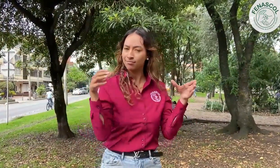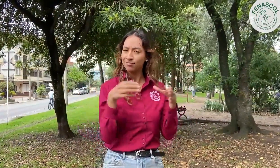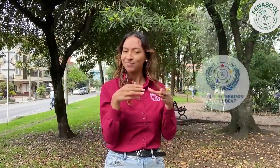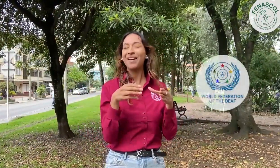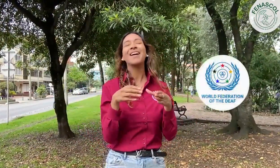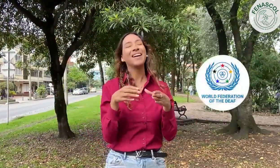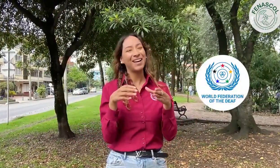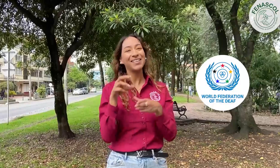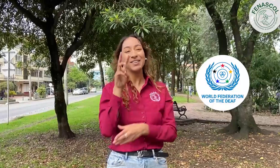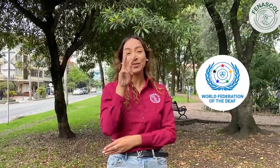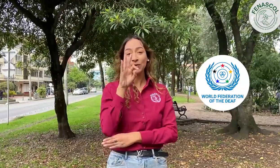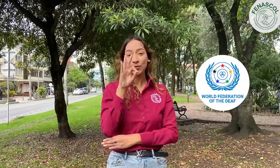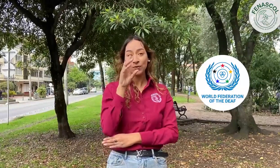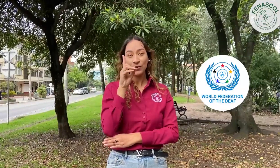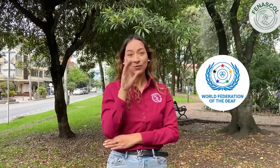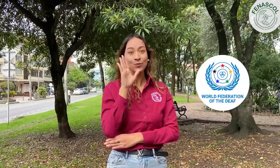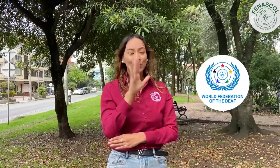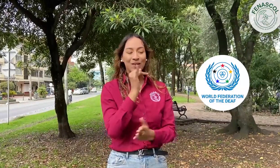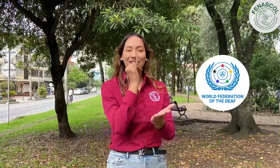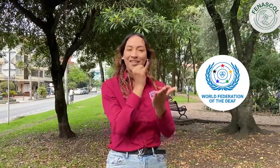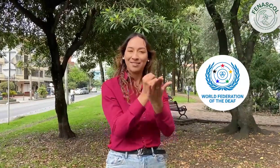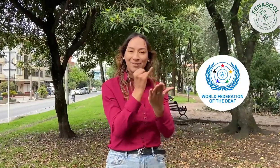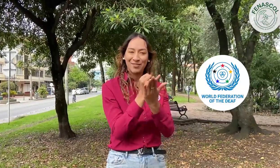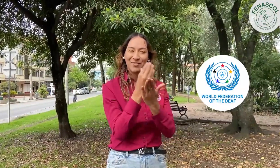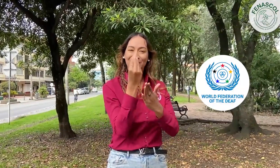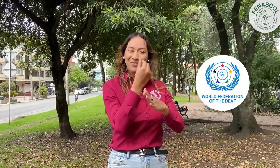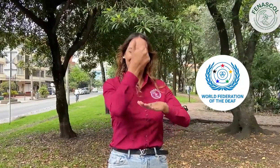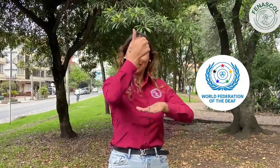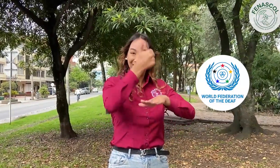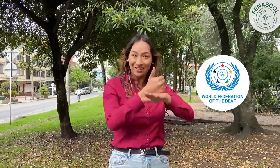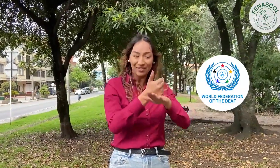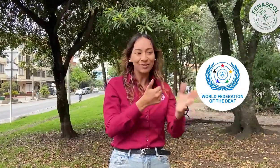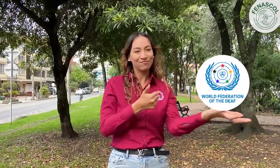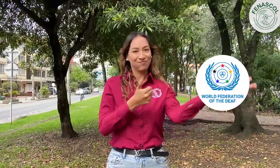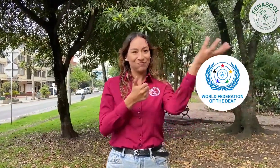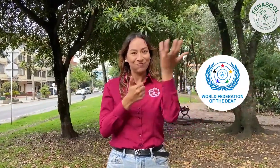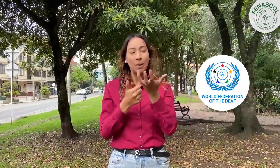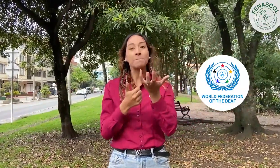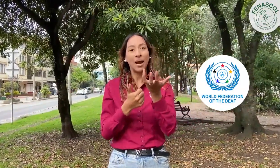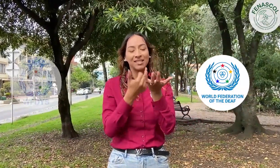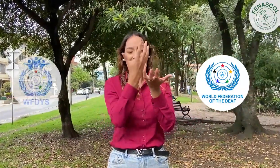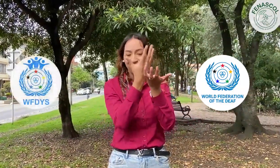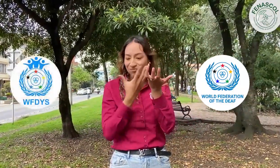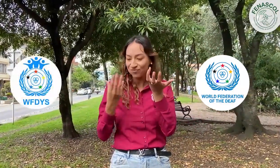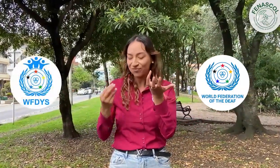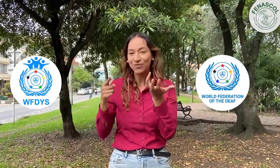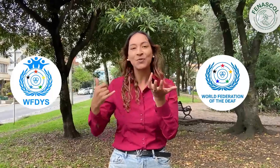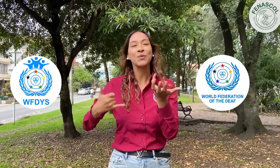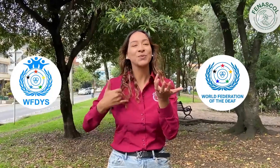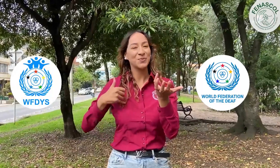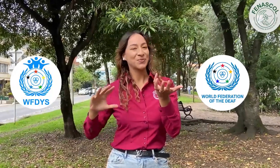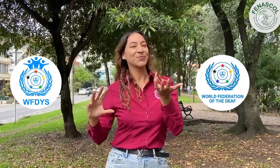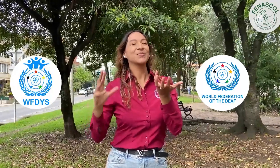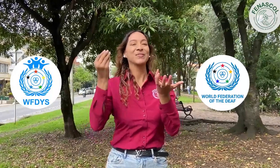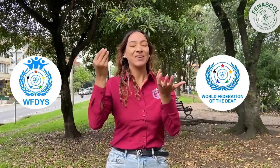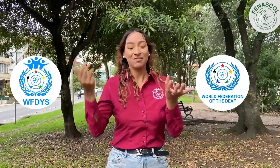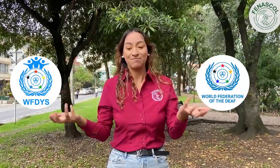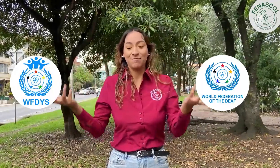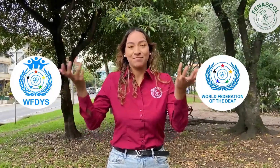Estas personas son miembros de la Junta Directiva de la Federación Mundial de Sordos WFD y de la Federación Mundial de Sordos Sección Jóvenes